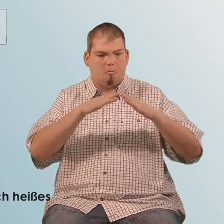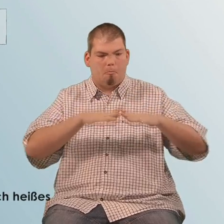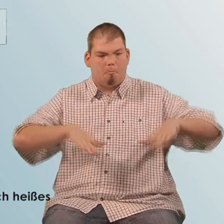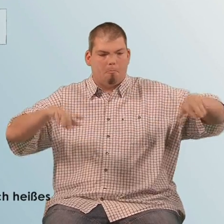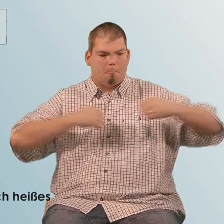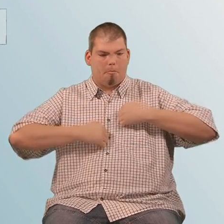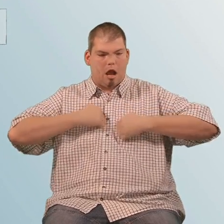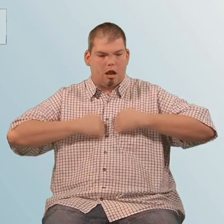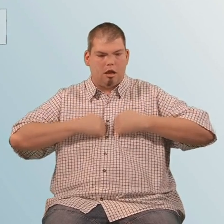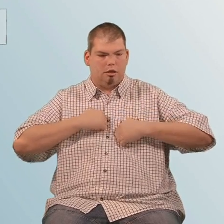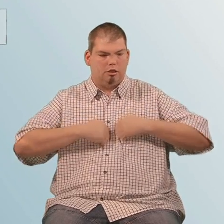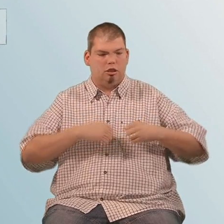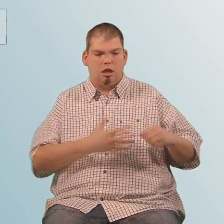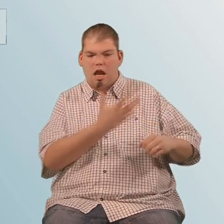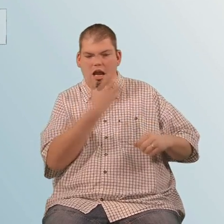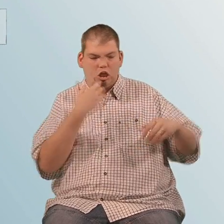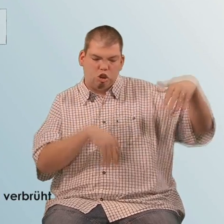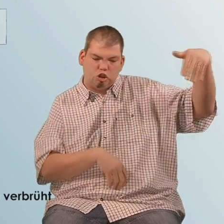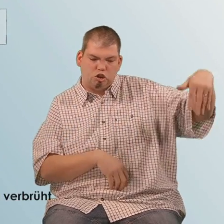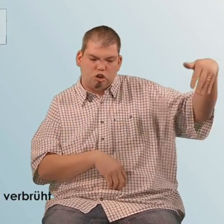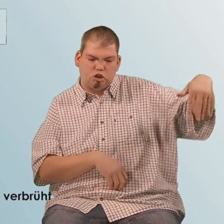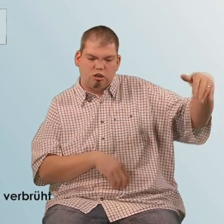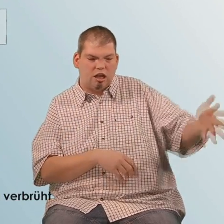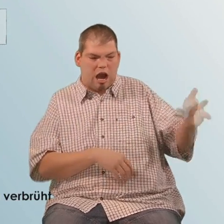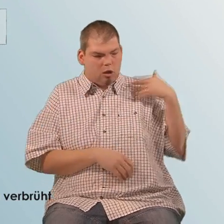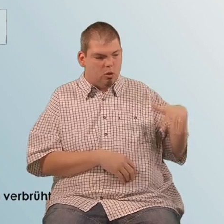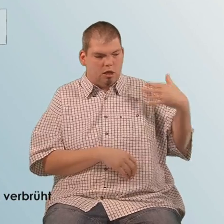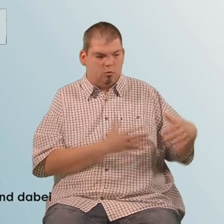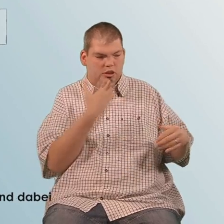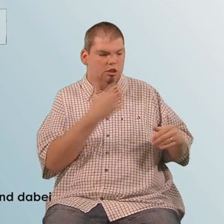Danach lässt er sich heißes Pfeife Wasser ein. Vertieft in das Buch verbrüht er sich fast Jan dabei.